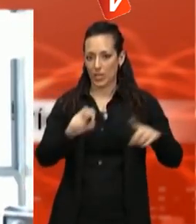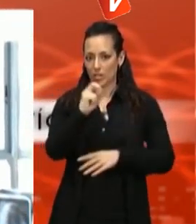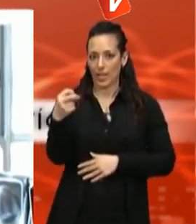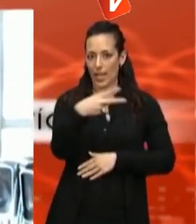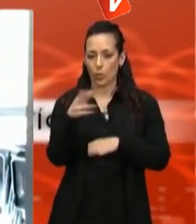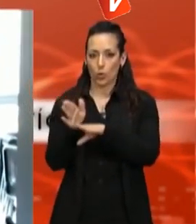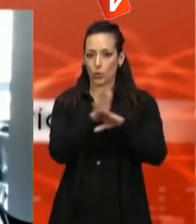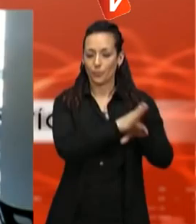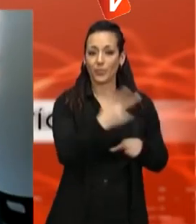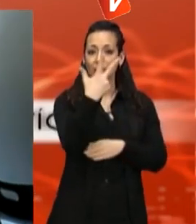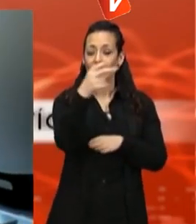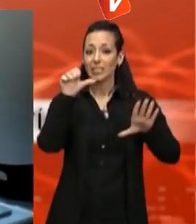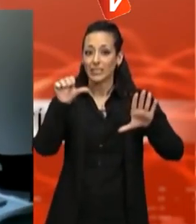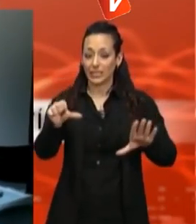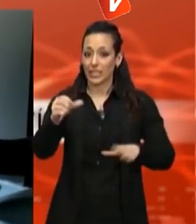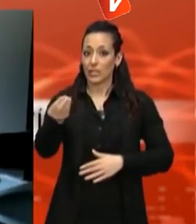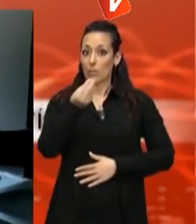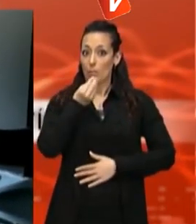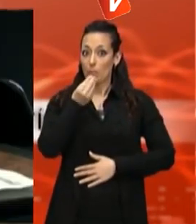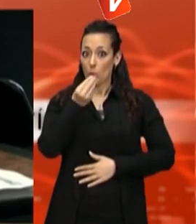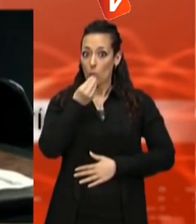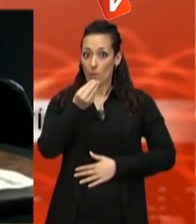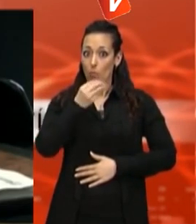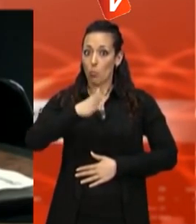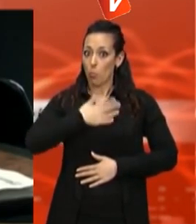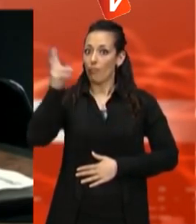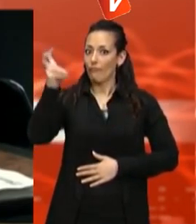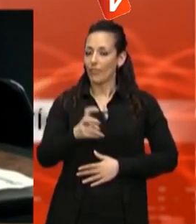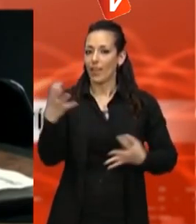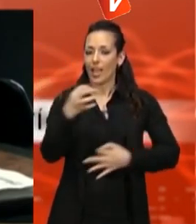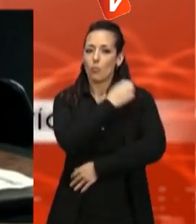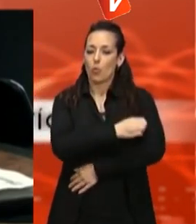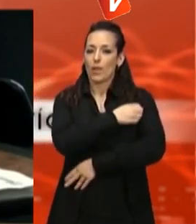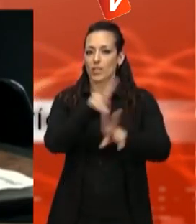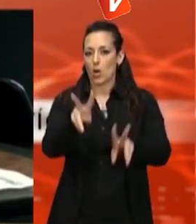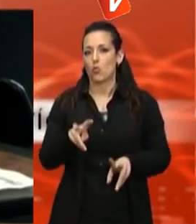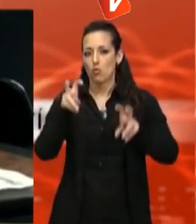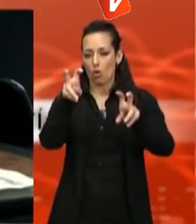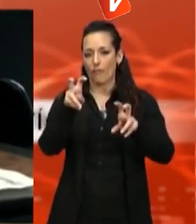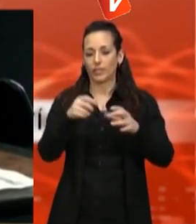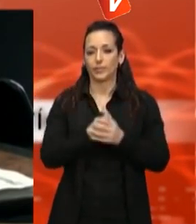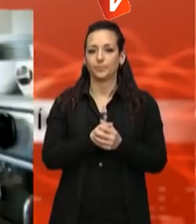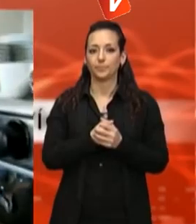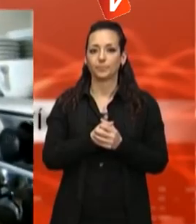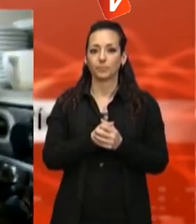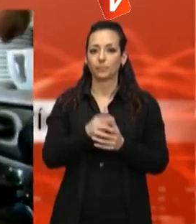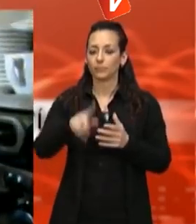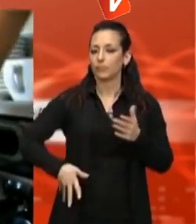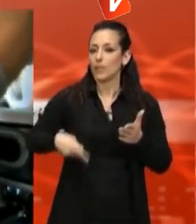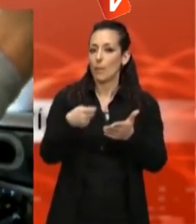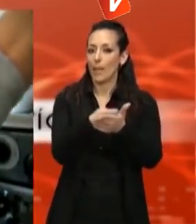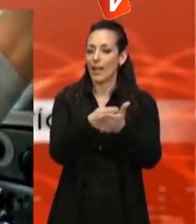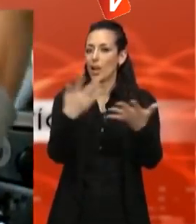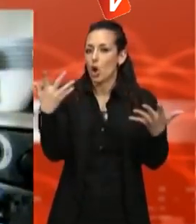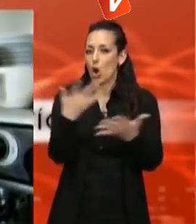seran persones afectades per l'anomenada nova pobresa i vindran derivats des de serveis socials i càritas. Pagaran amb